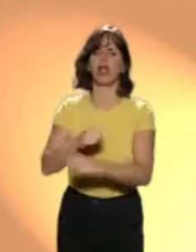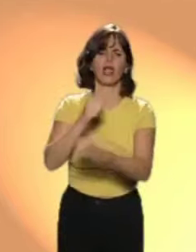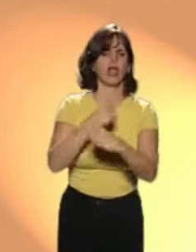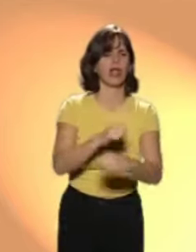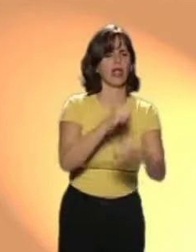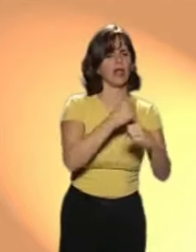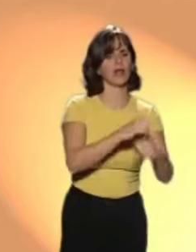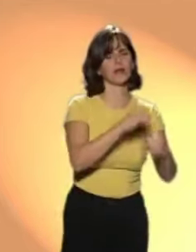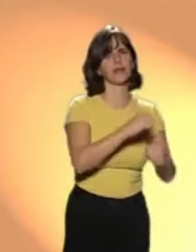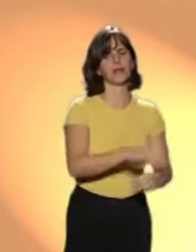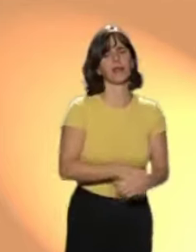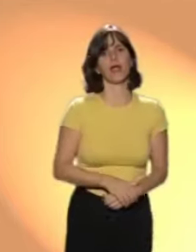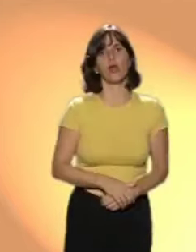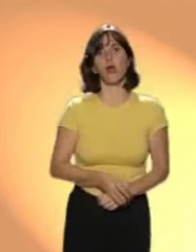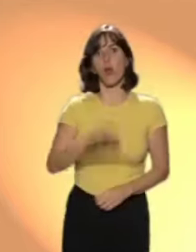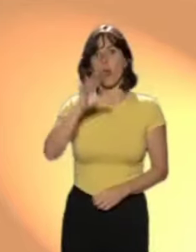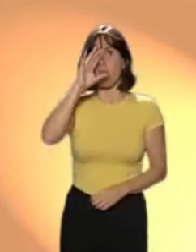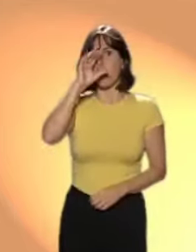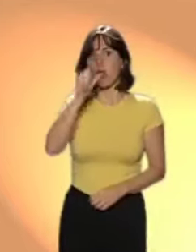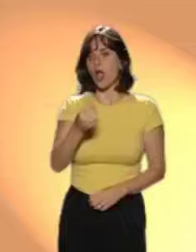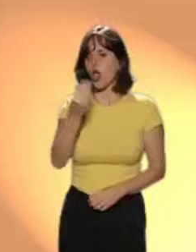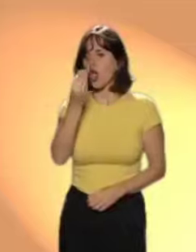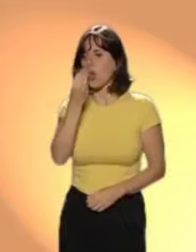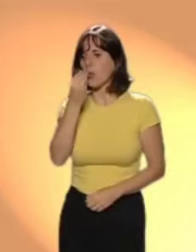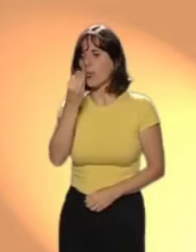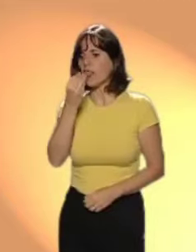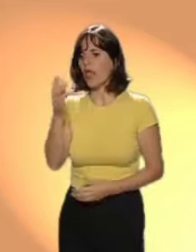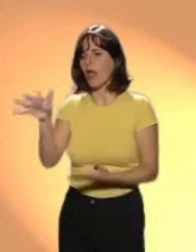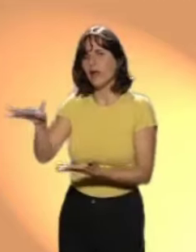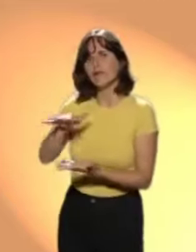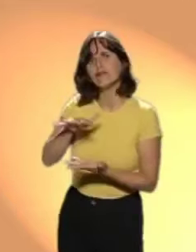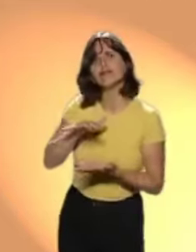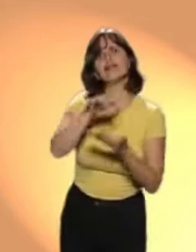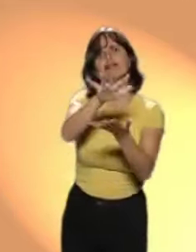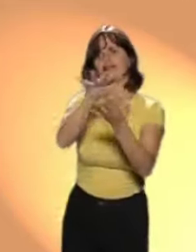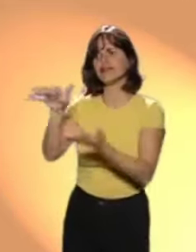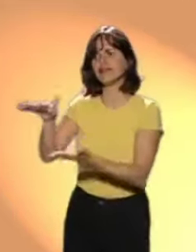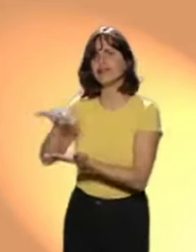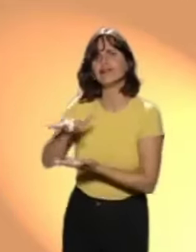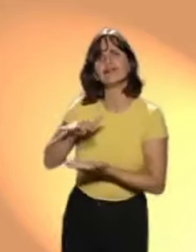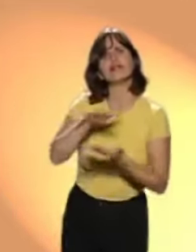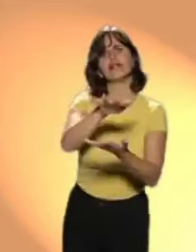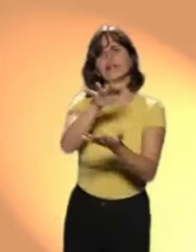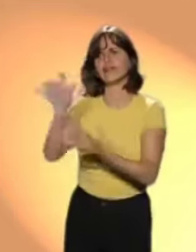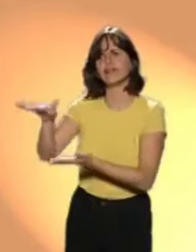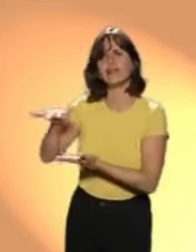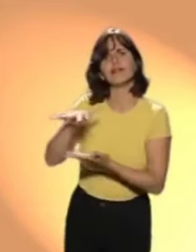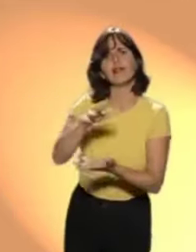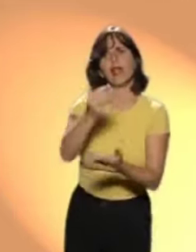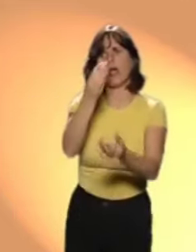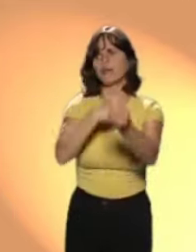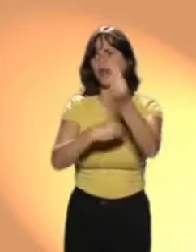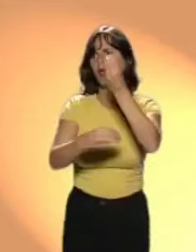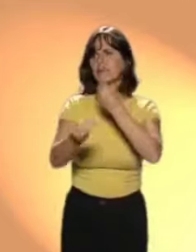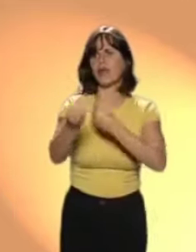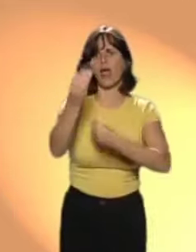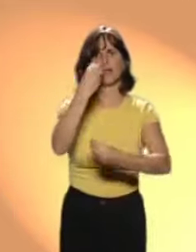sin descansar. Barriendo, barriendo, limpiando. La bruja alimentaba sin parar al niño,